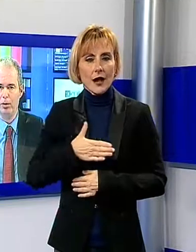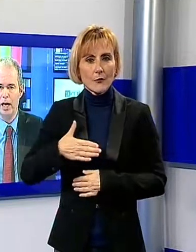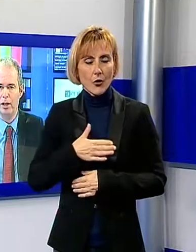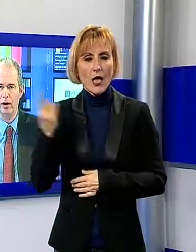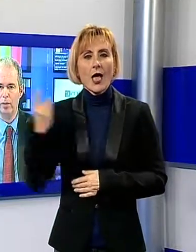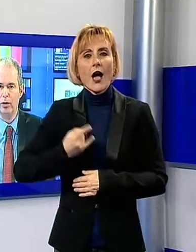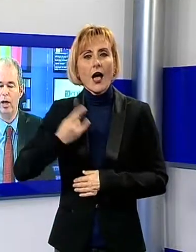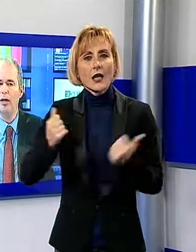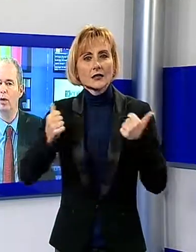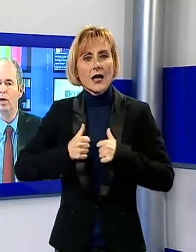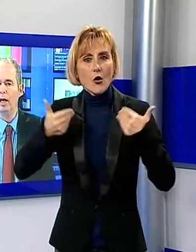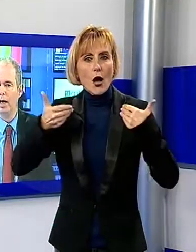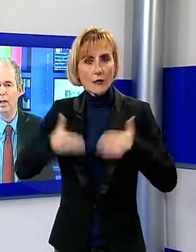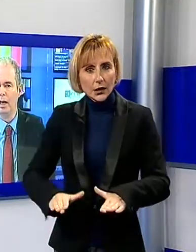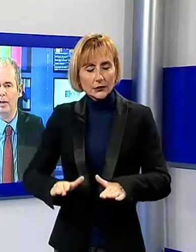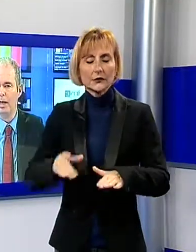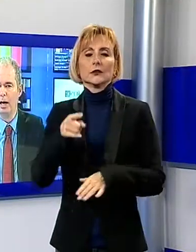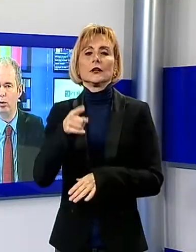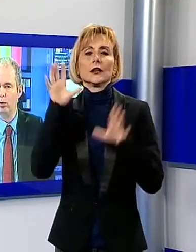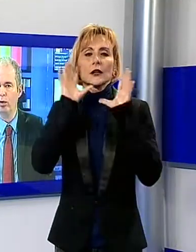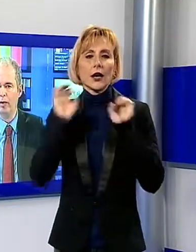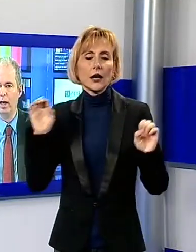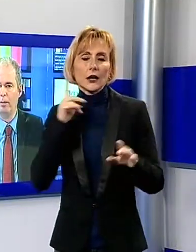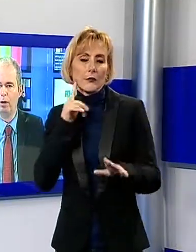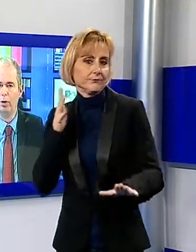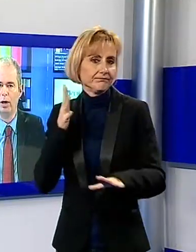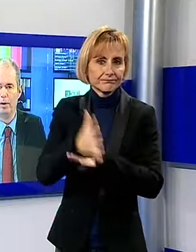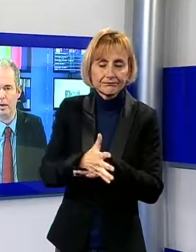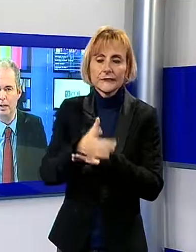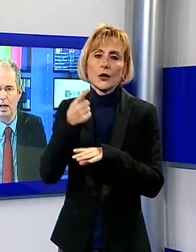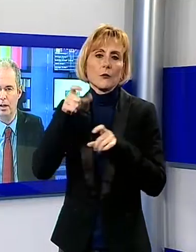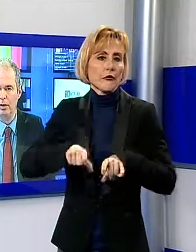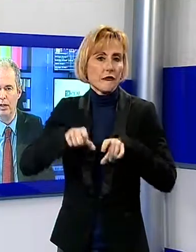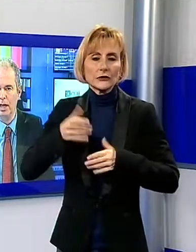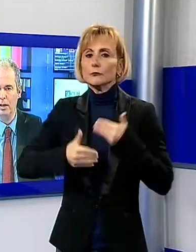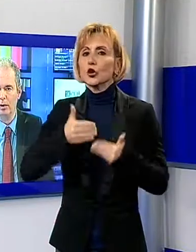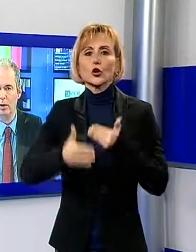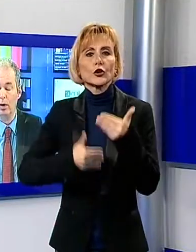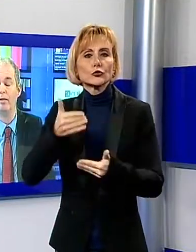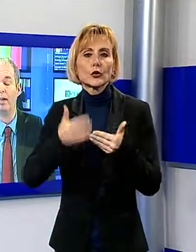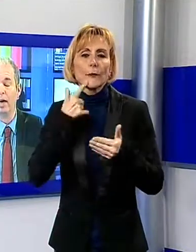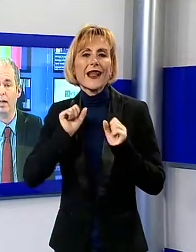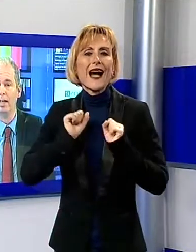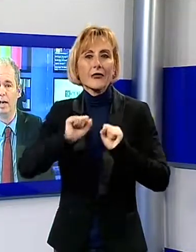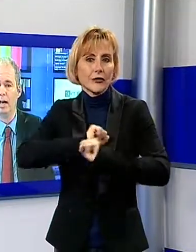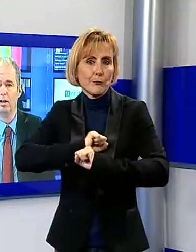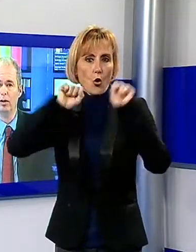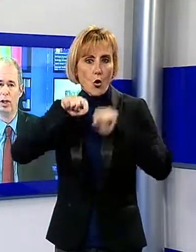zaino abbandonato, i carabinieri hanno dovuto avviare la procedura prevista in questi casi e quindi sono arrivati anche gli artificieri da